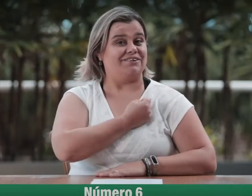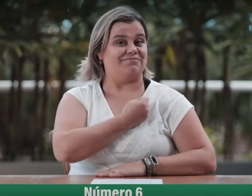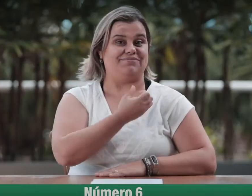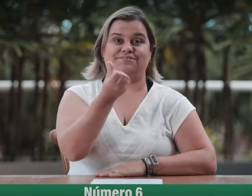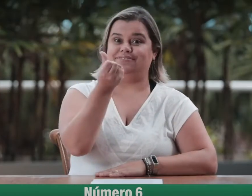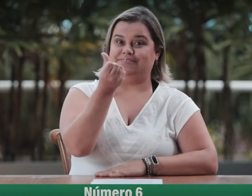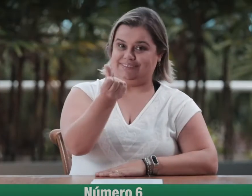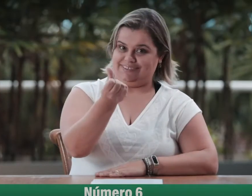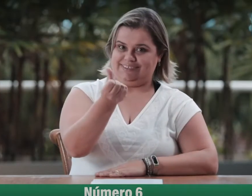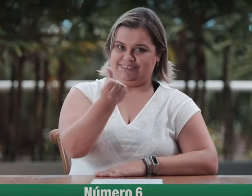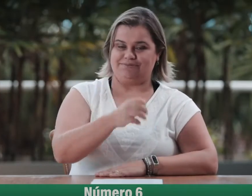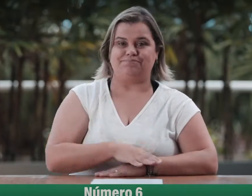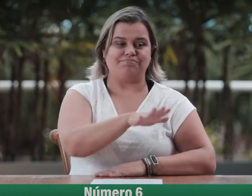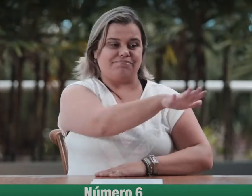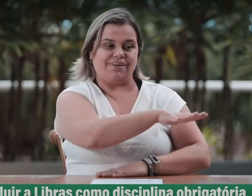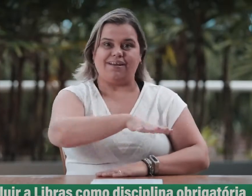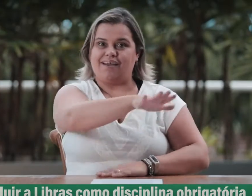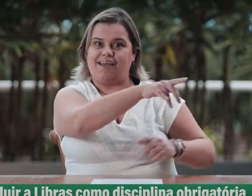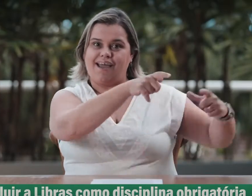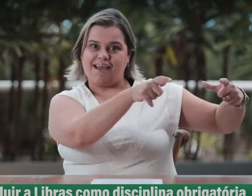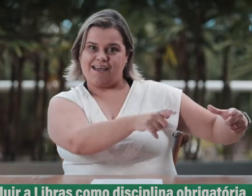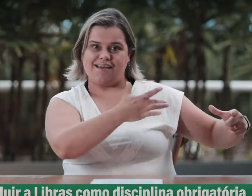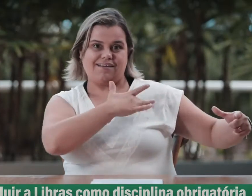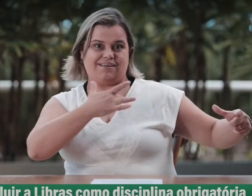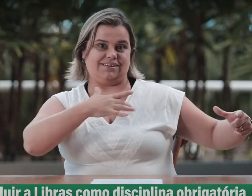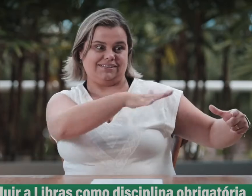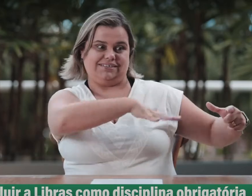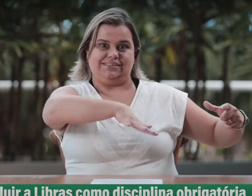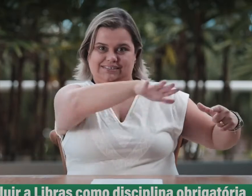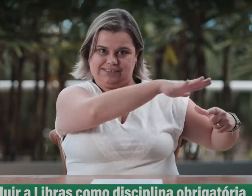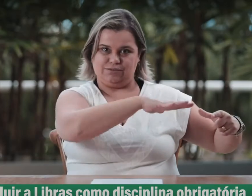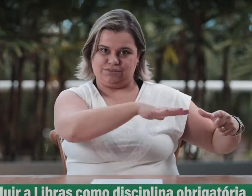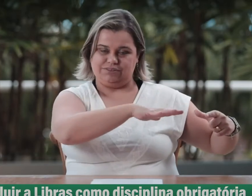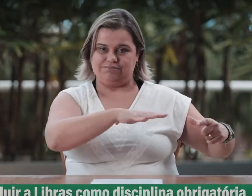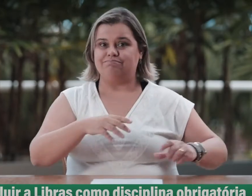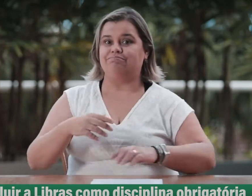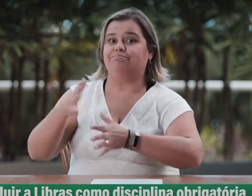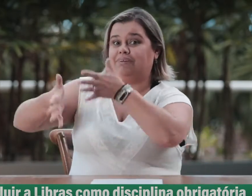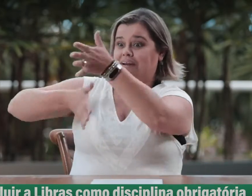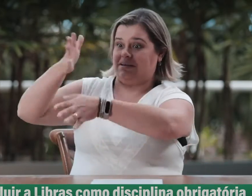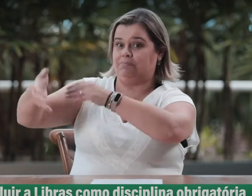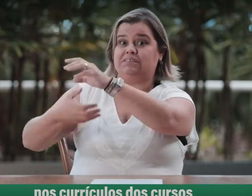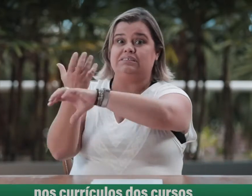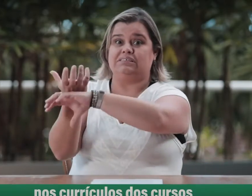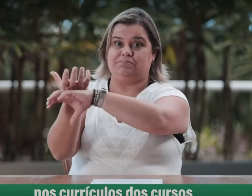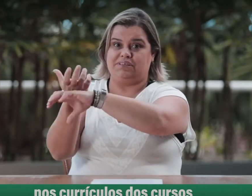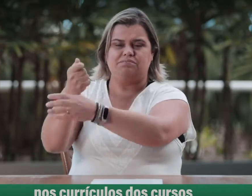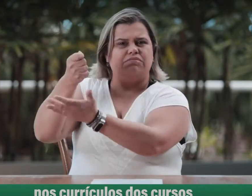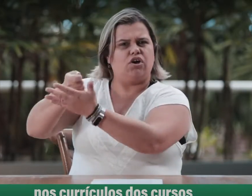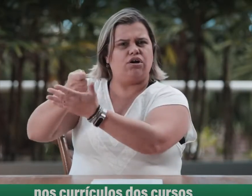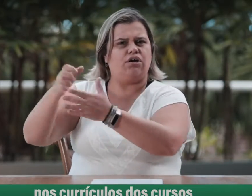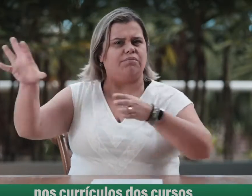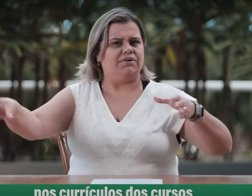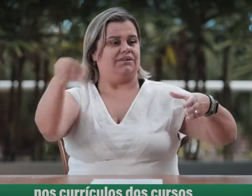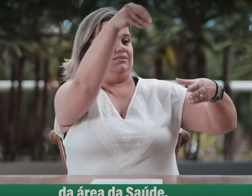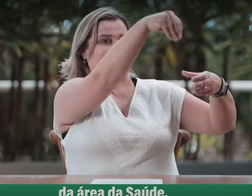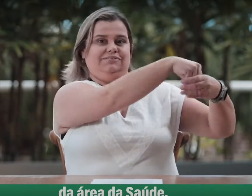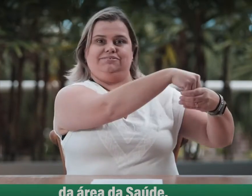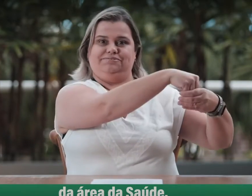6. Incluir a Libras como disciplina obrigatória nos currículos dos cursos da área de